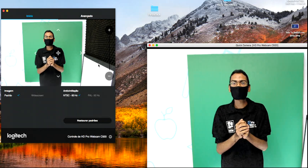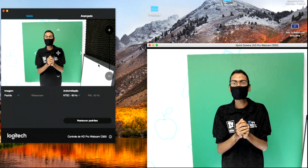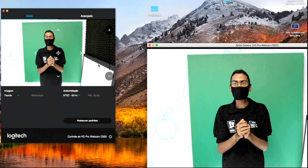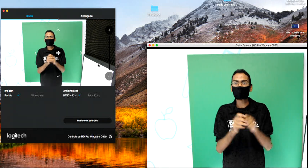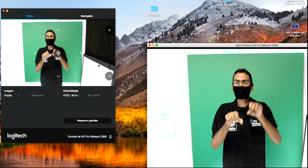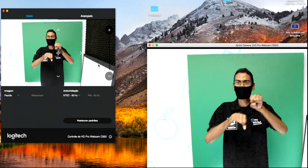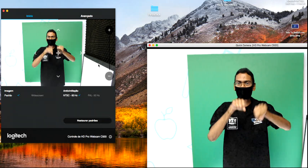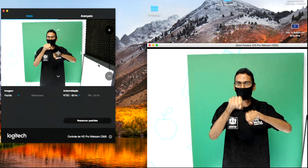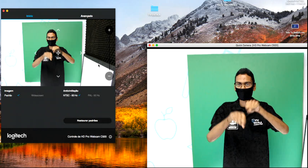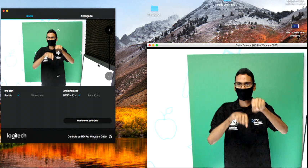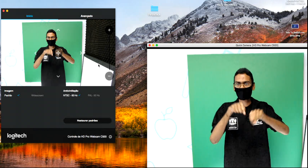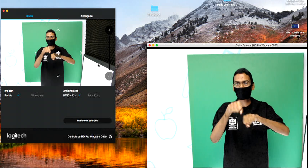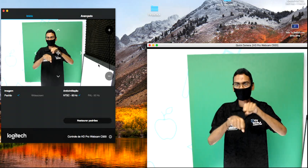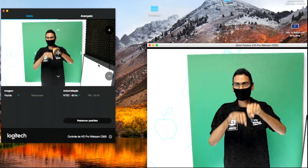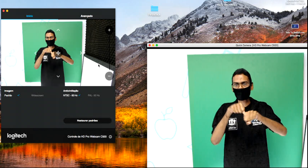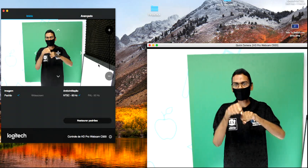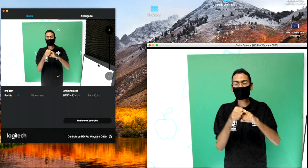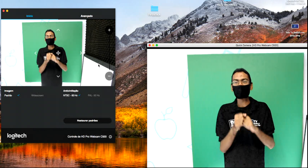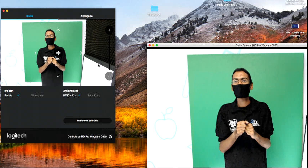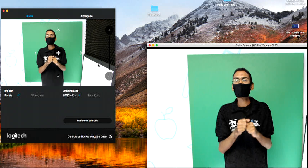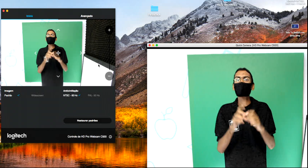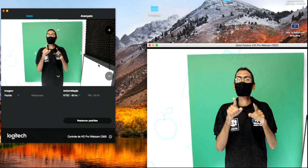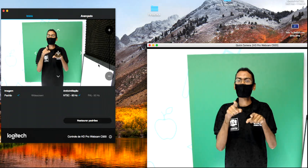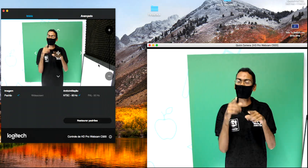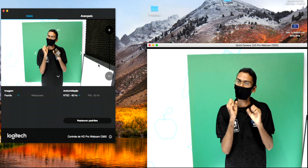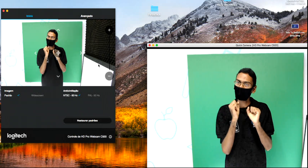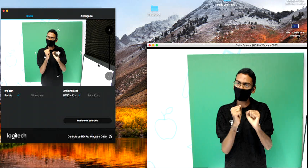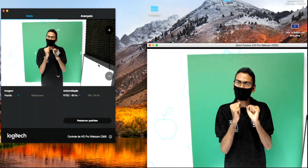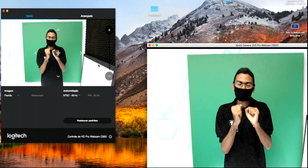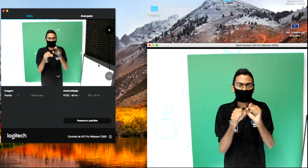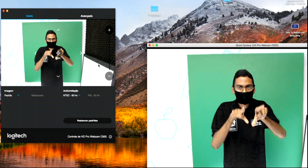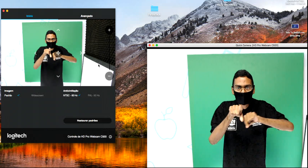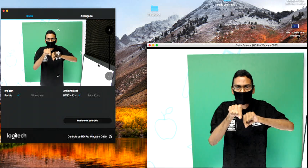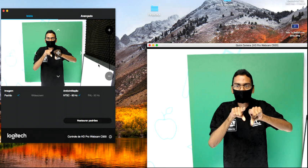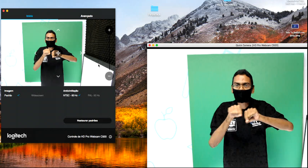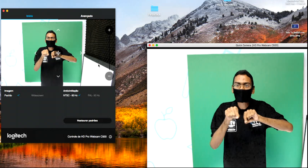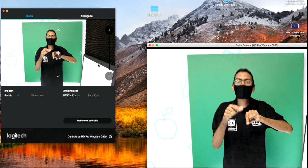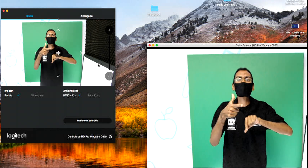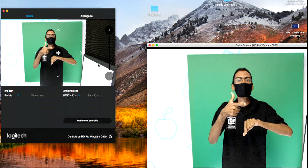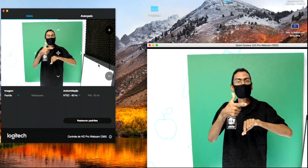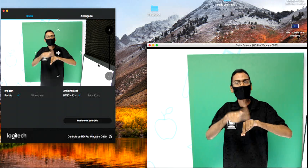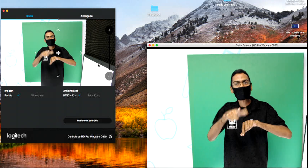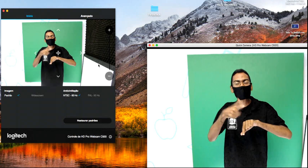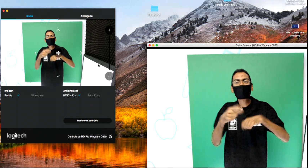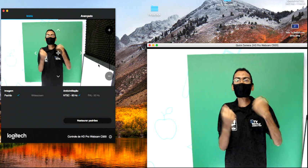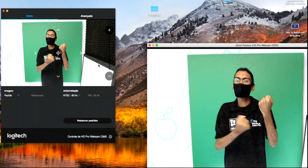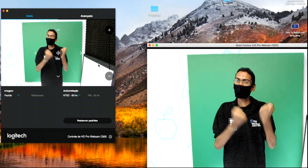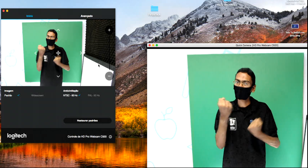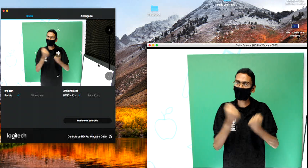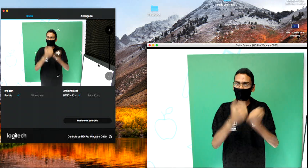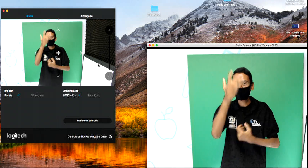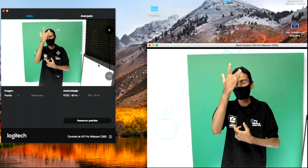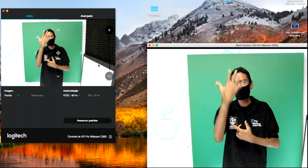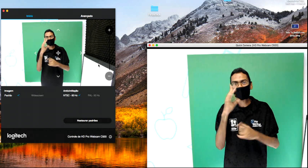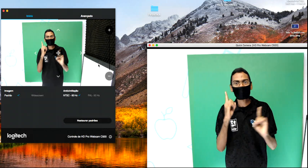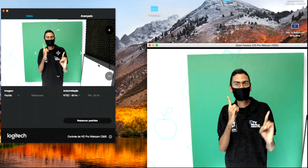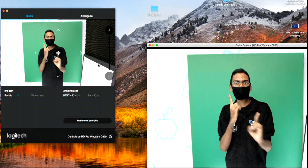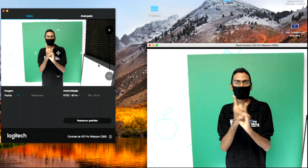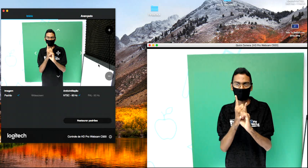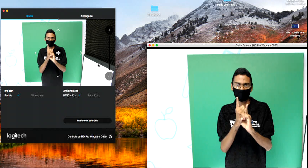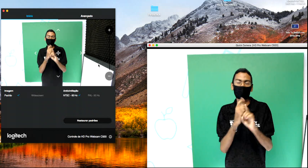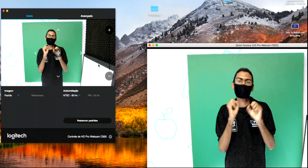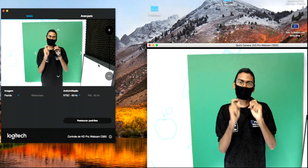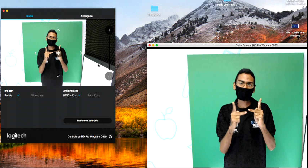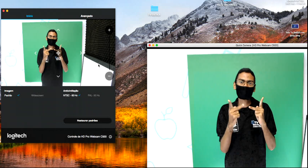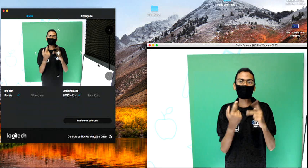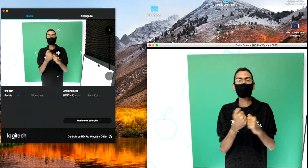e bicicleta. Vocês podem ter colocado outros tipos de transporte porque são facilmente encontrados, não é isso?